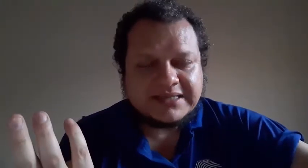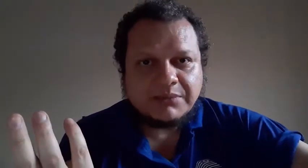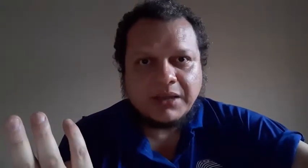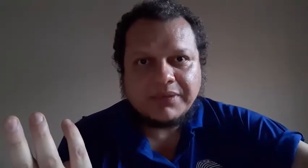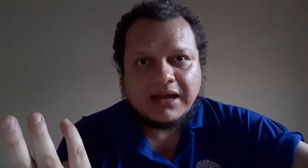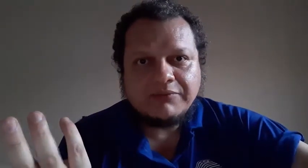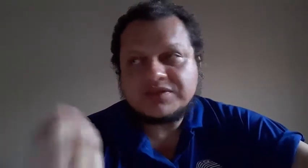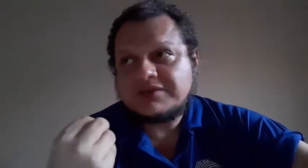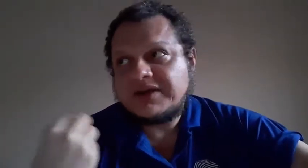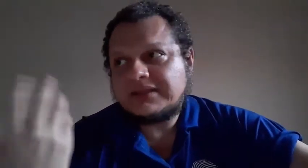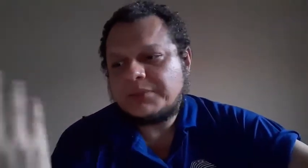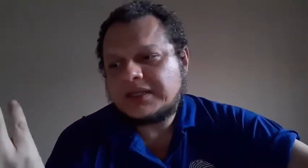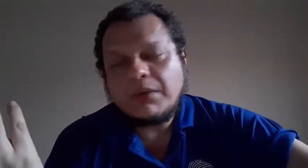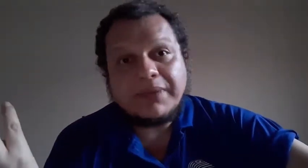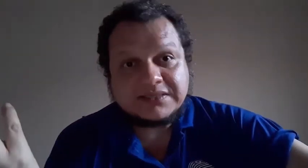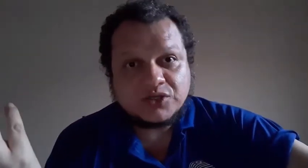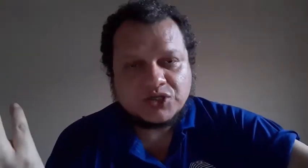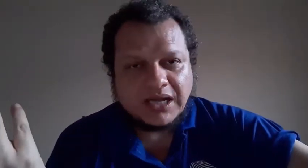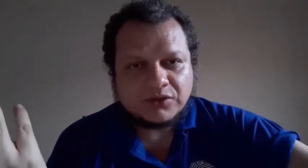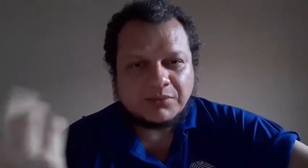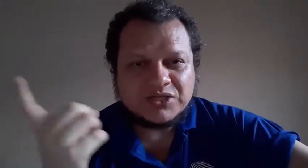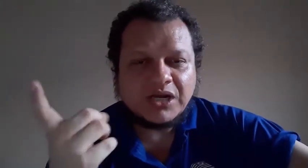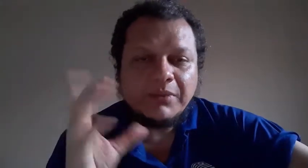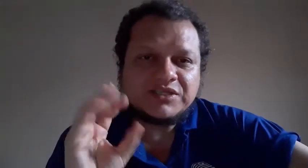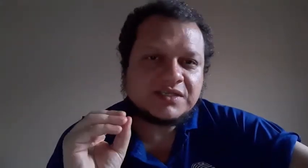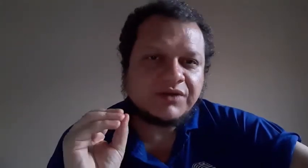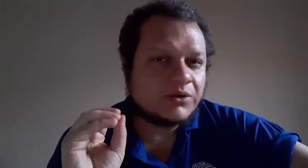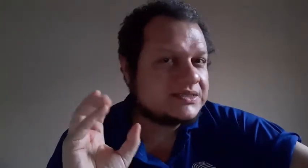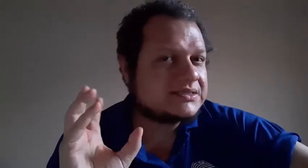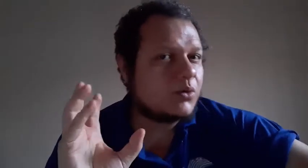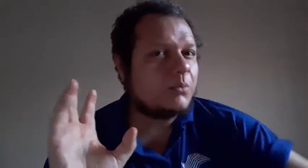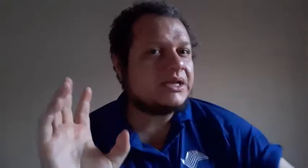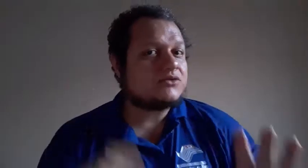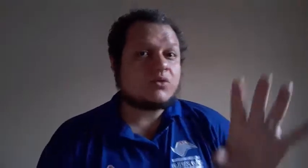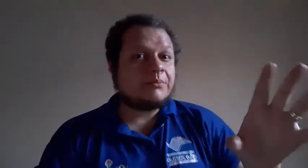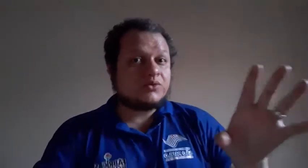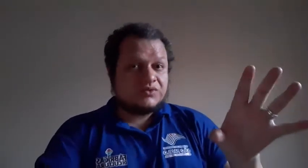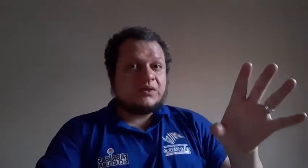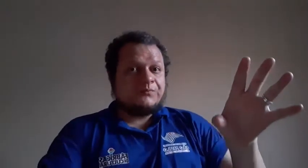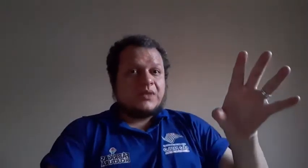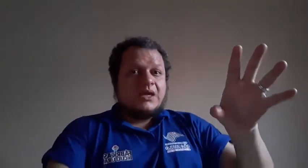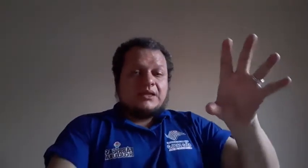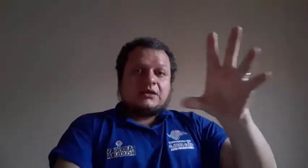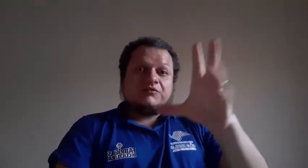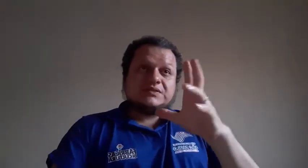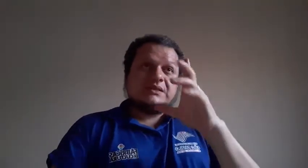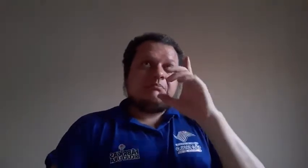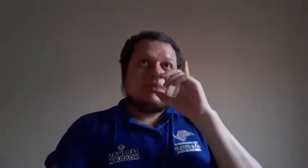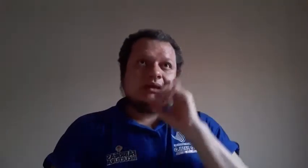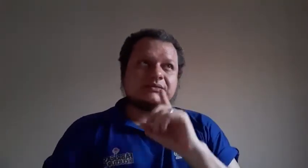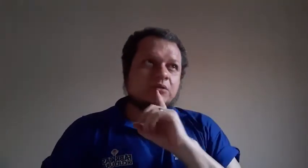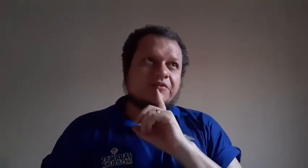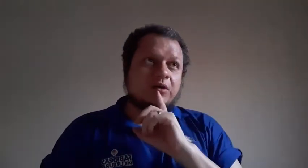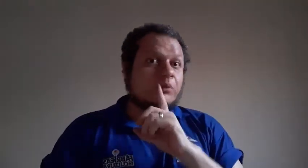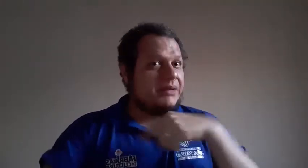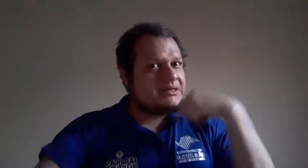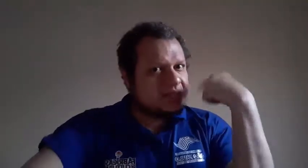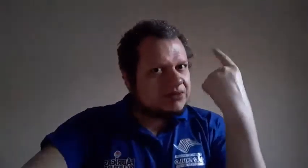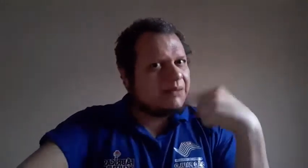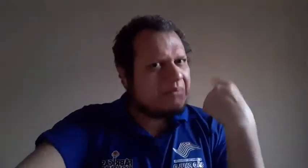também para você vai interpretar uma peça de teatro. Mas, geralmente, esses valores são combinados com a produção. Então, você pensa no valor, pensa no trabalho